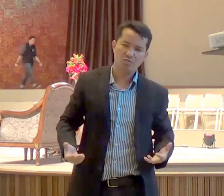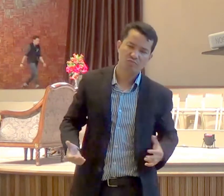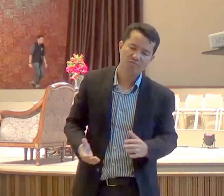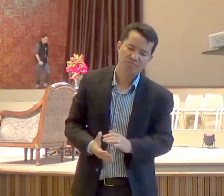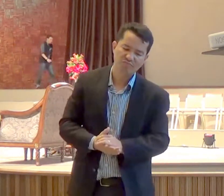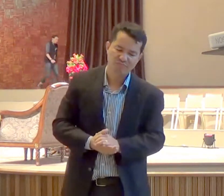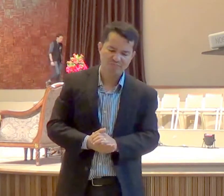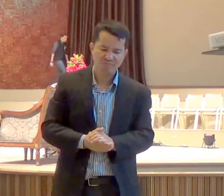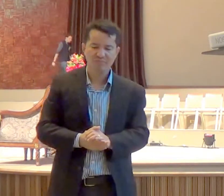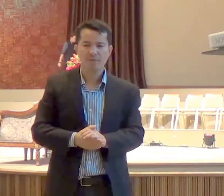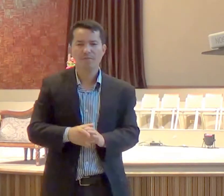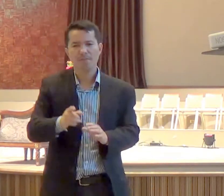diga para o Senhor,